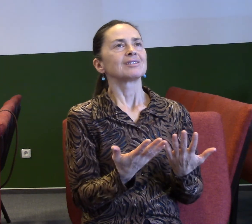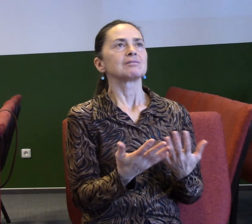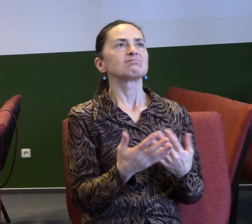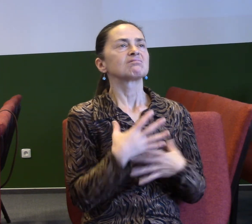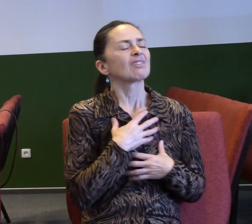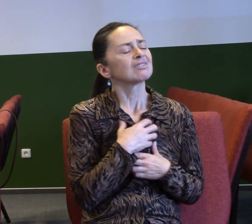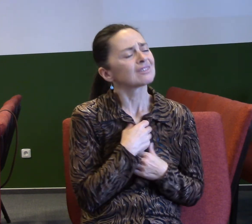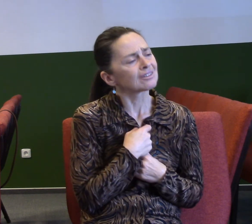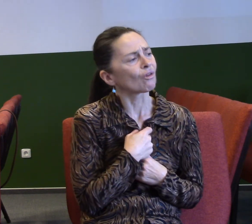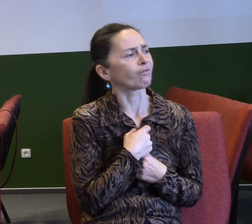odpouštějící.